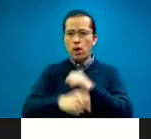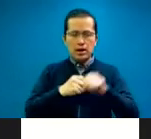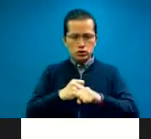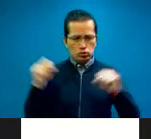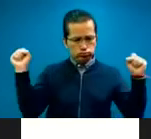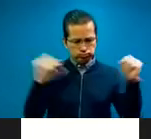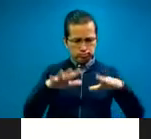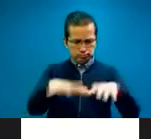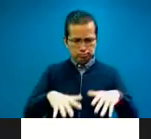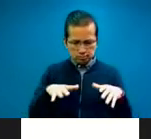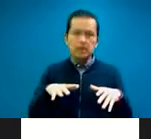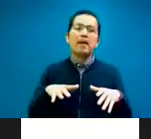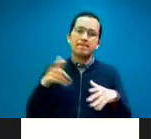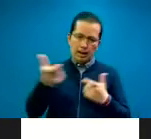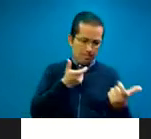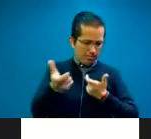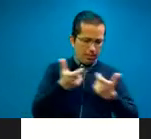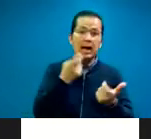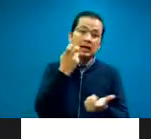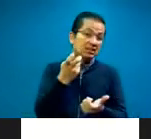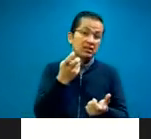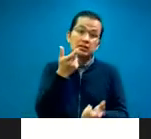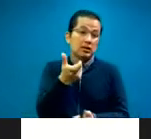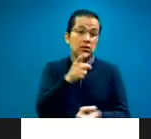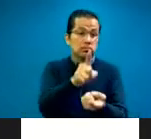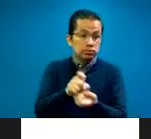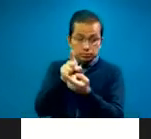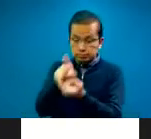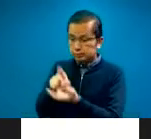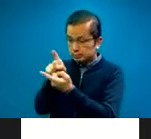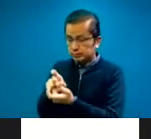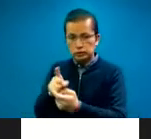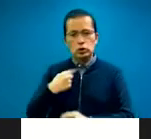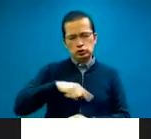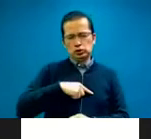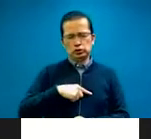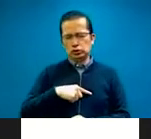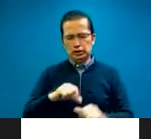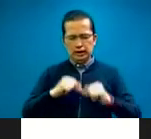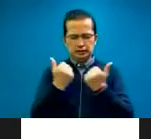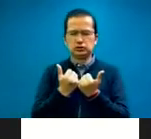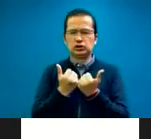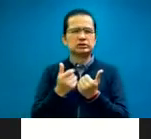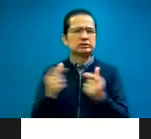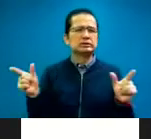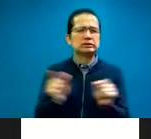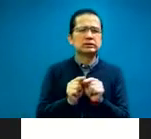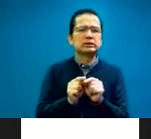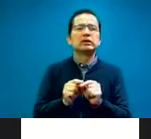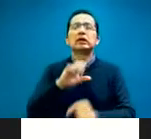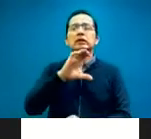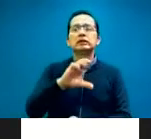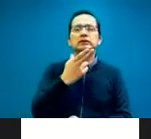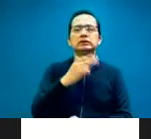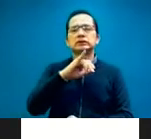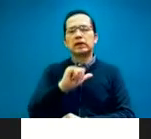CHIA? ¿Qué es el nombre de la asociación? California Health Interpretation Association o